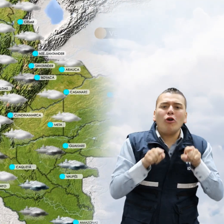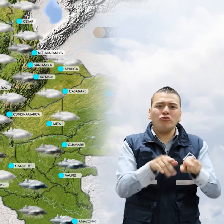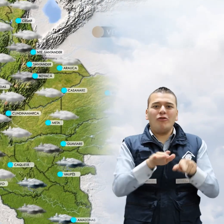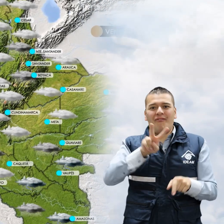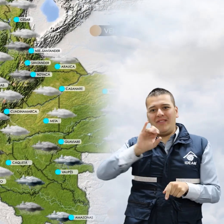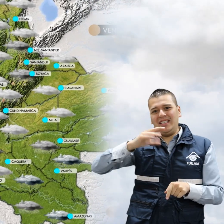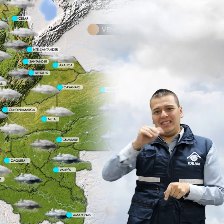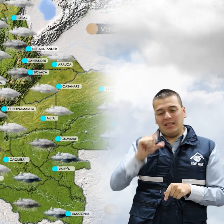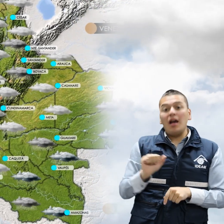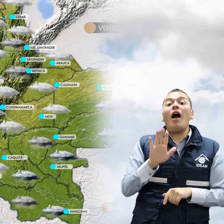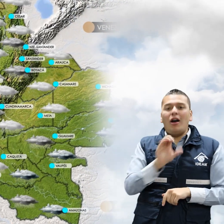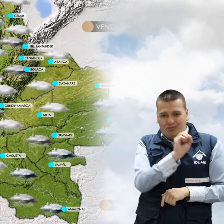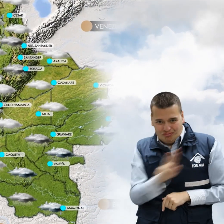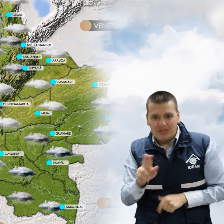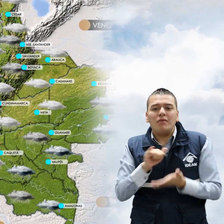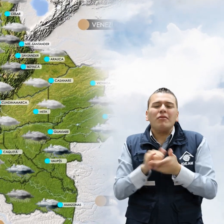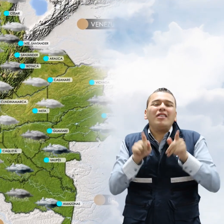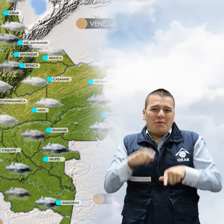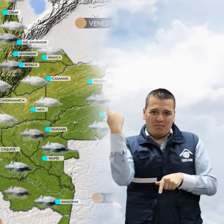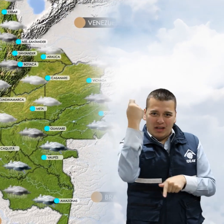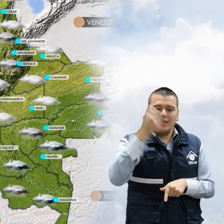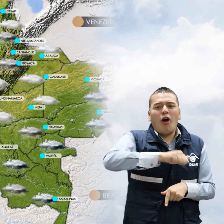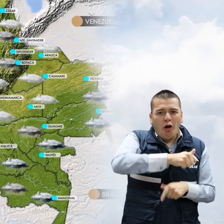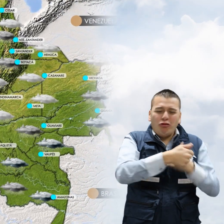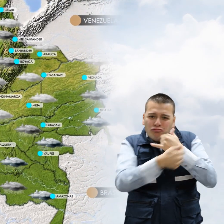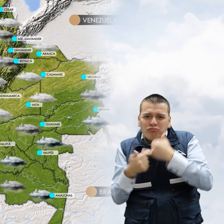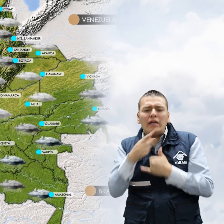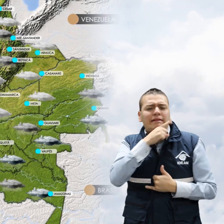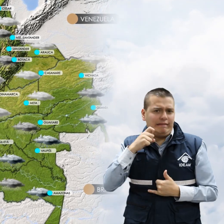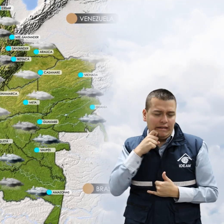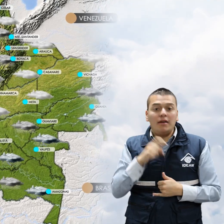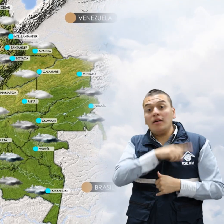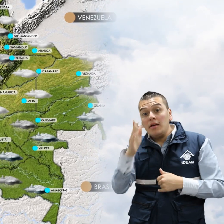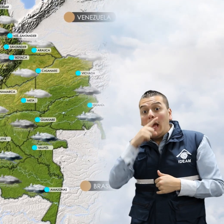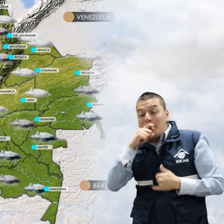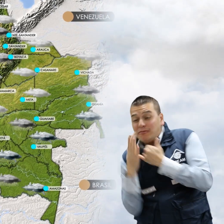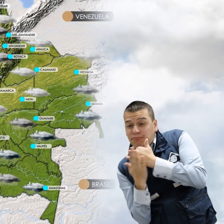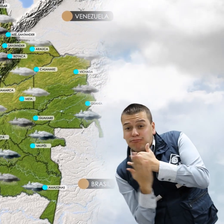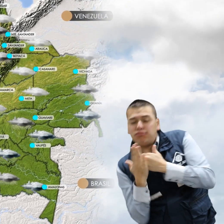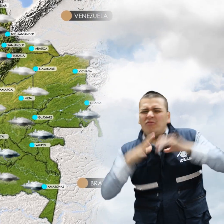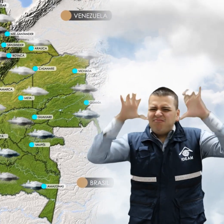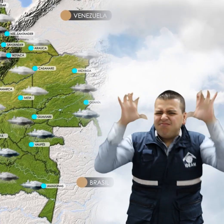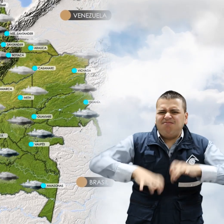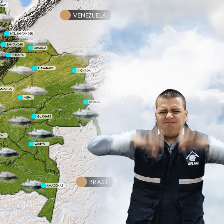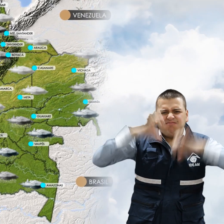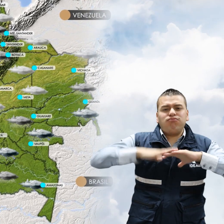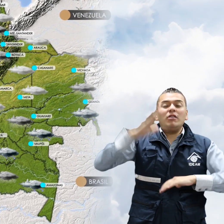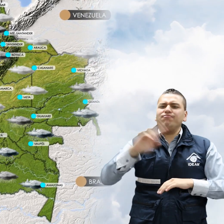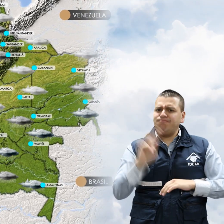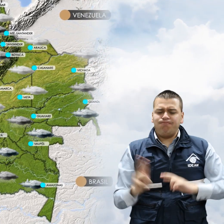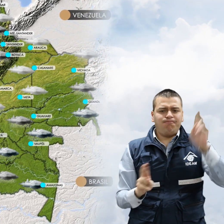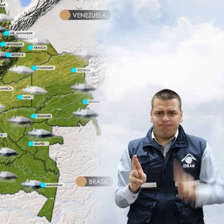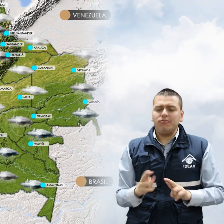de Bichada y sectores de Meta. En el resto de la región, tiempo seco. Y para la Amazonía se estiman lluvias intensas con probabilidad de tormentas